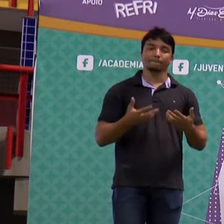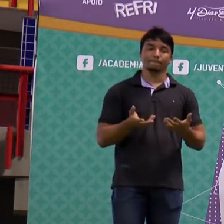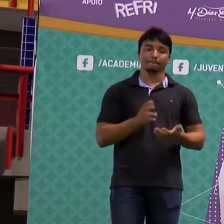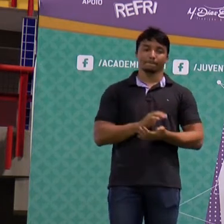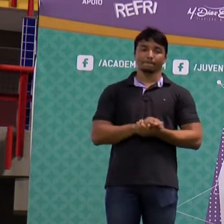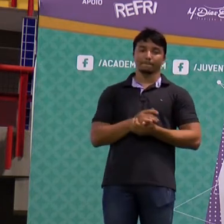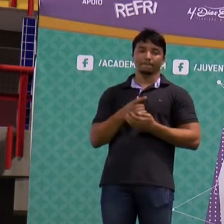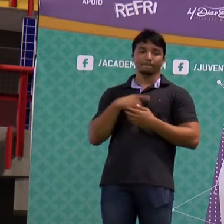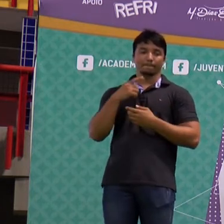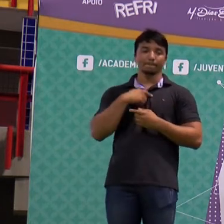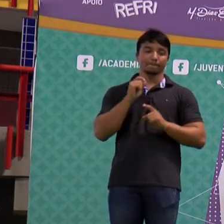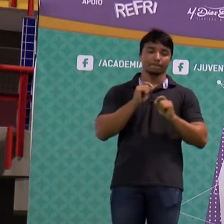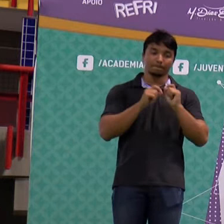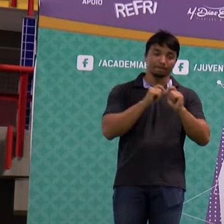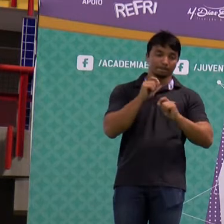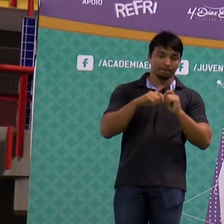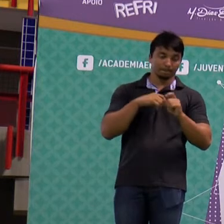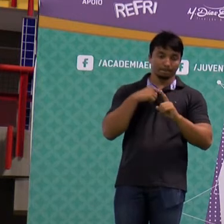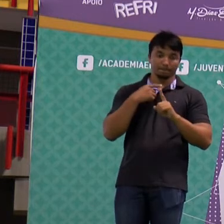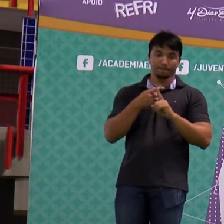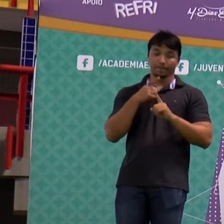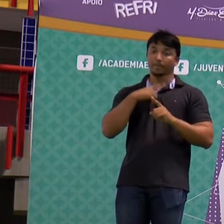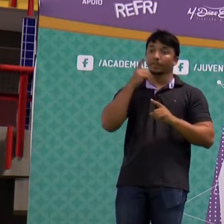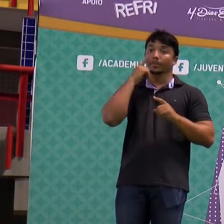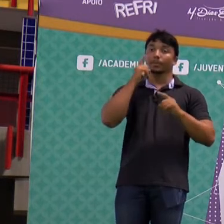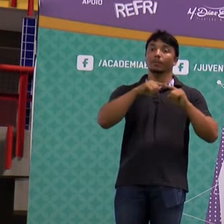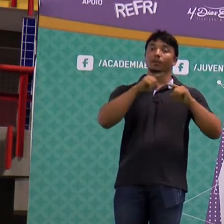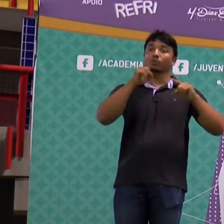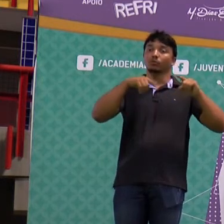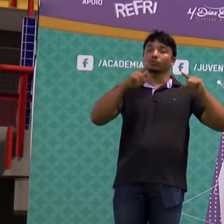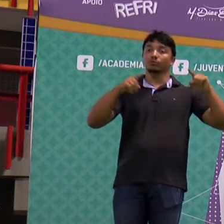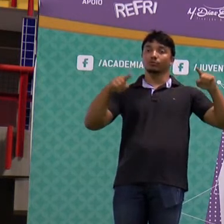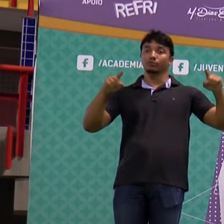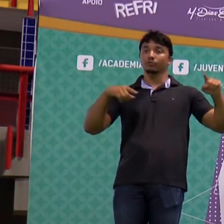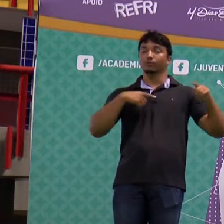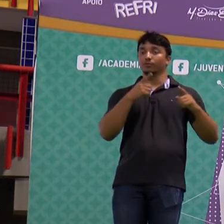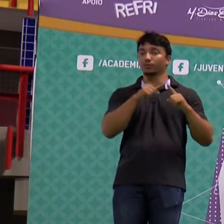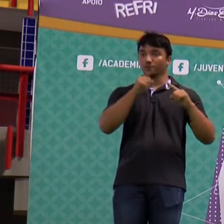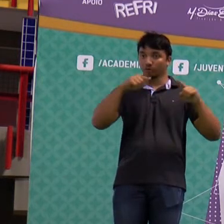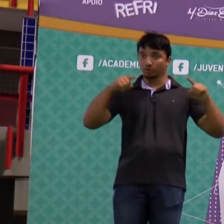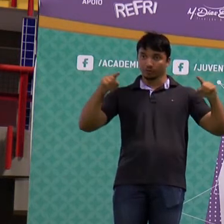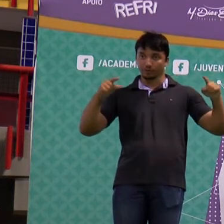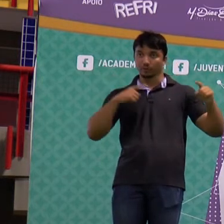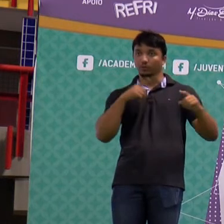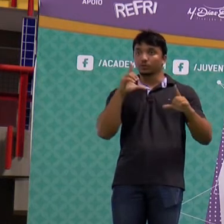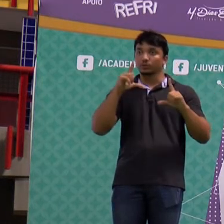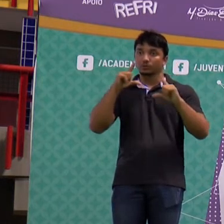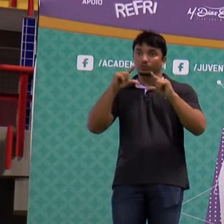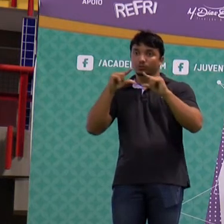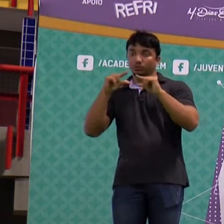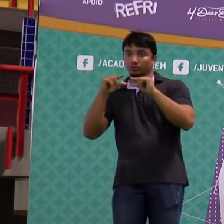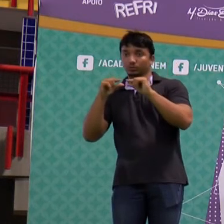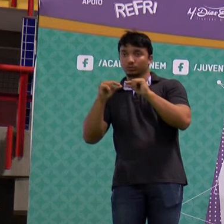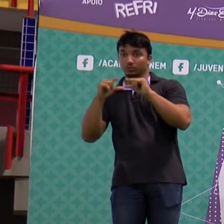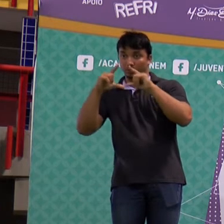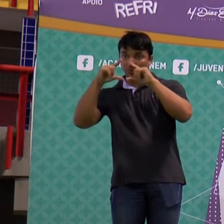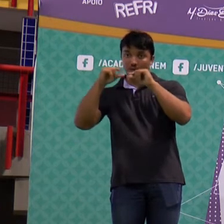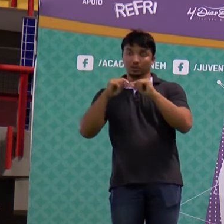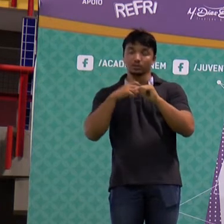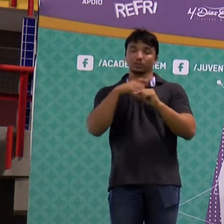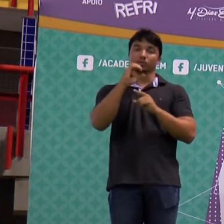o mais que a gente vai lembrar? Nível de intensidade sonora. Silêncio, zero decibel.